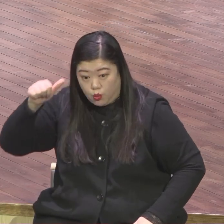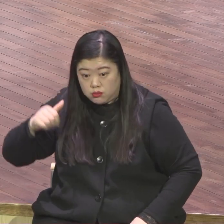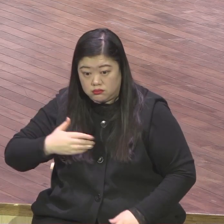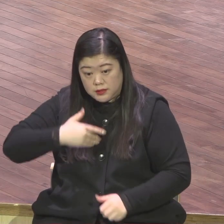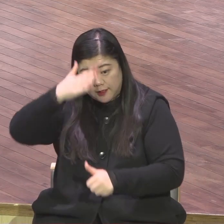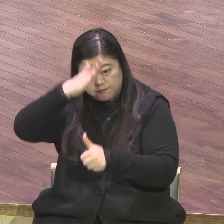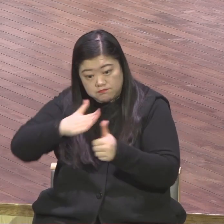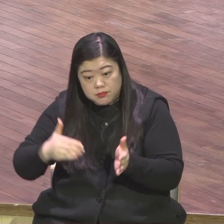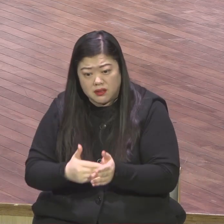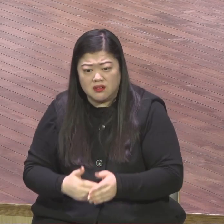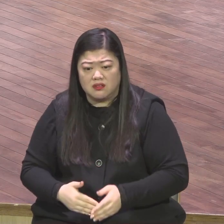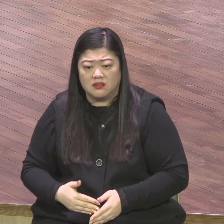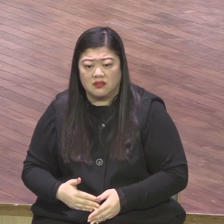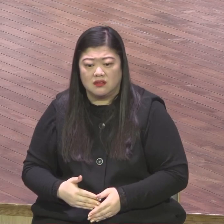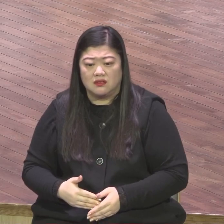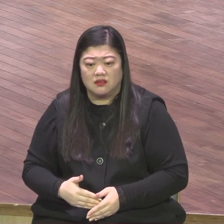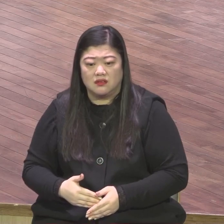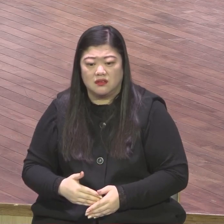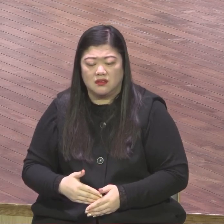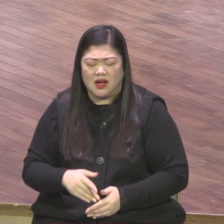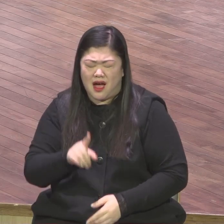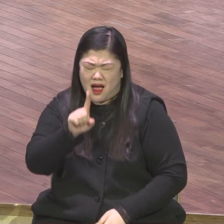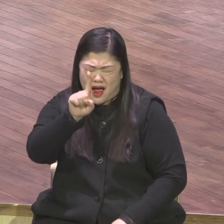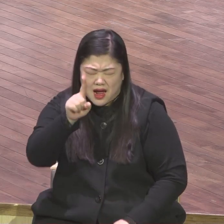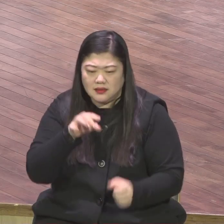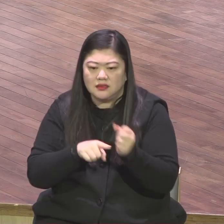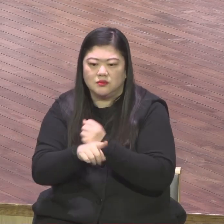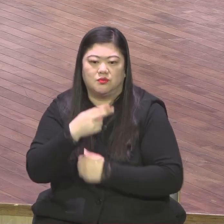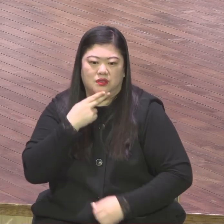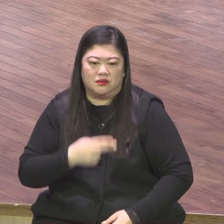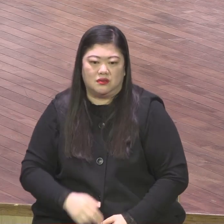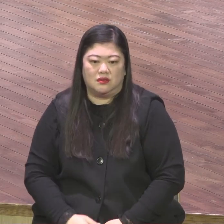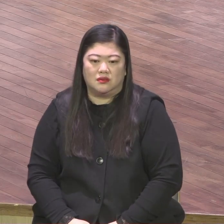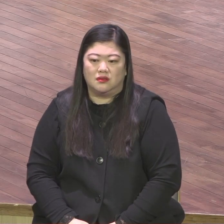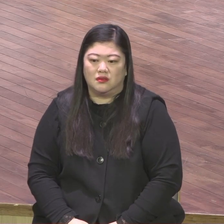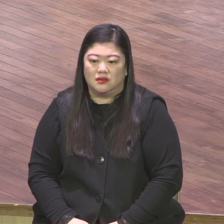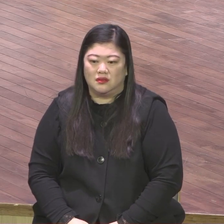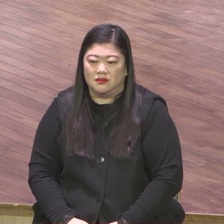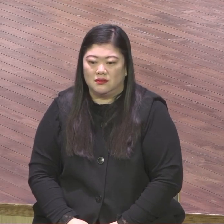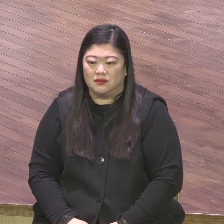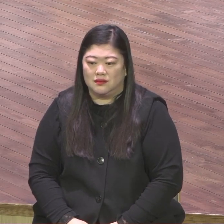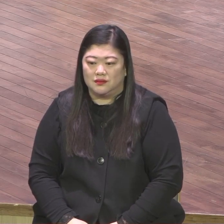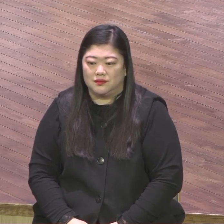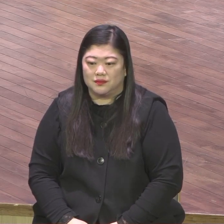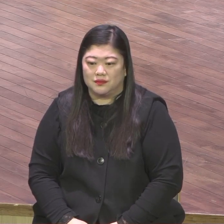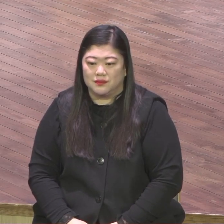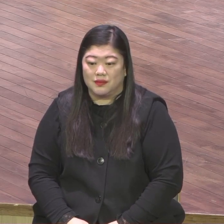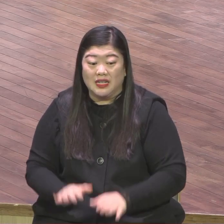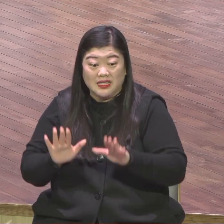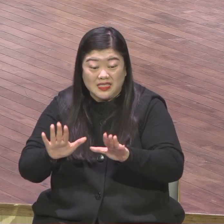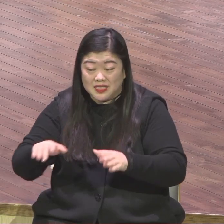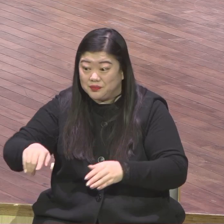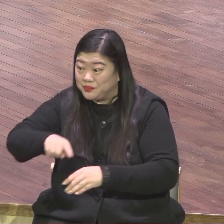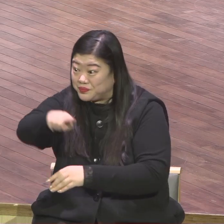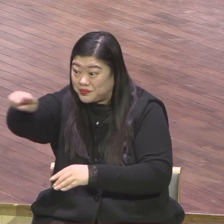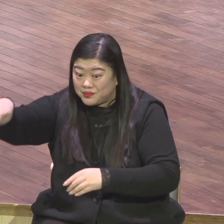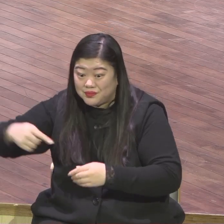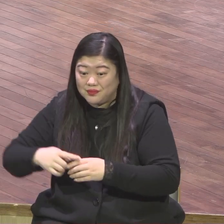말씀 말씀이 내 귀에 들릴 때 지금요 여러분 말씀 안 들리는 분 많아요 제가 볼 땐 반 이상